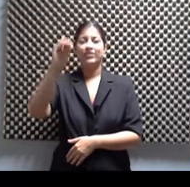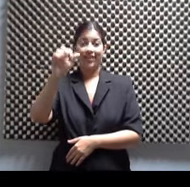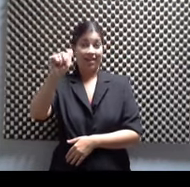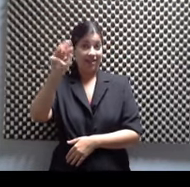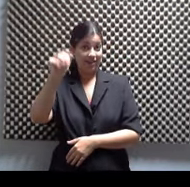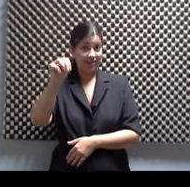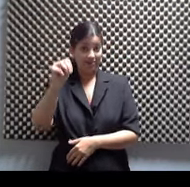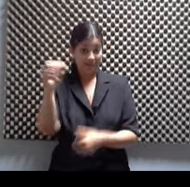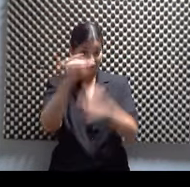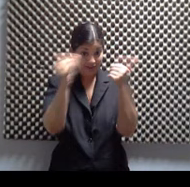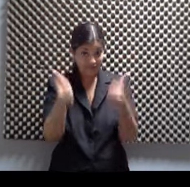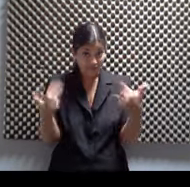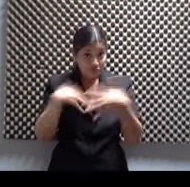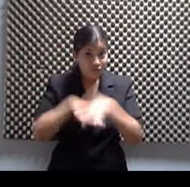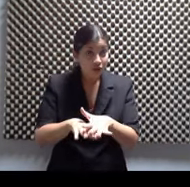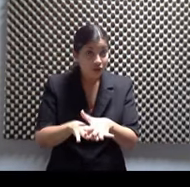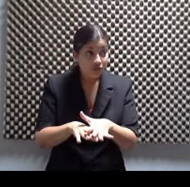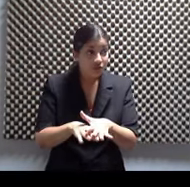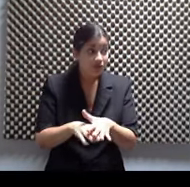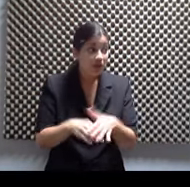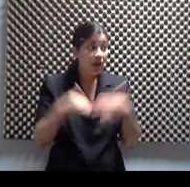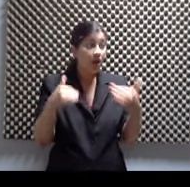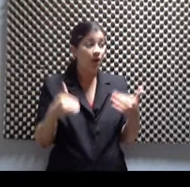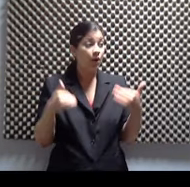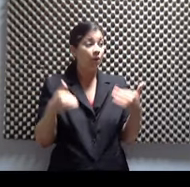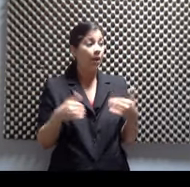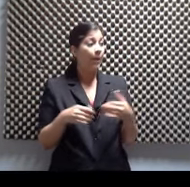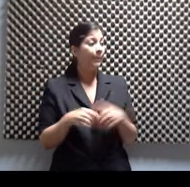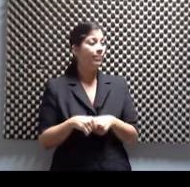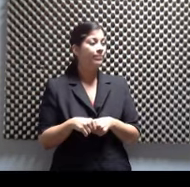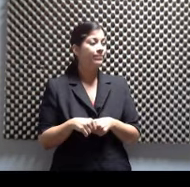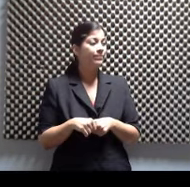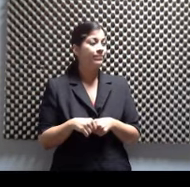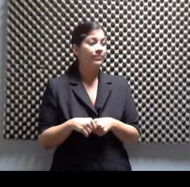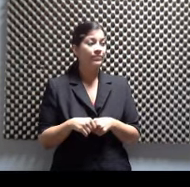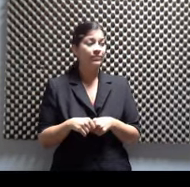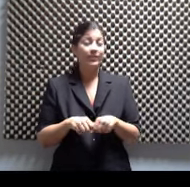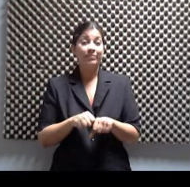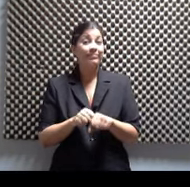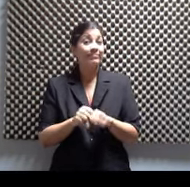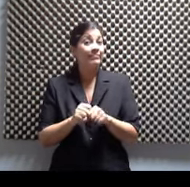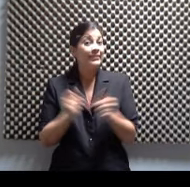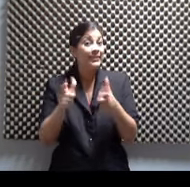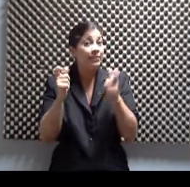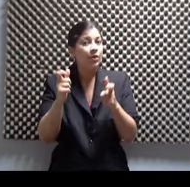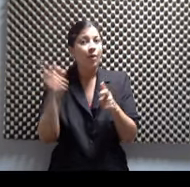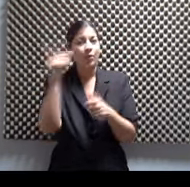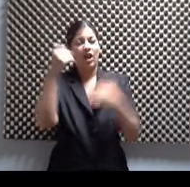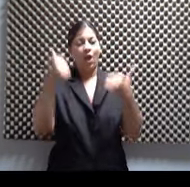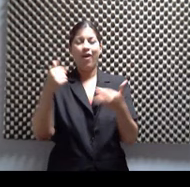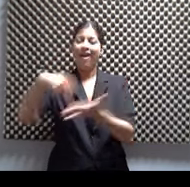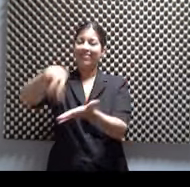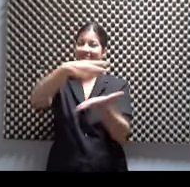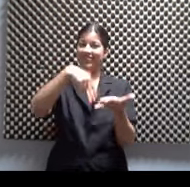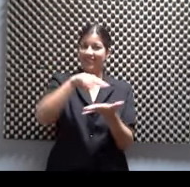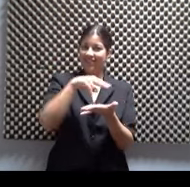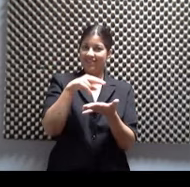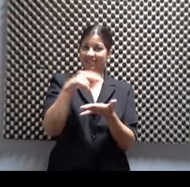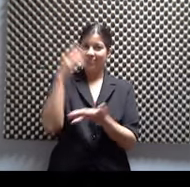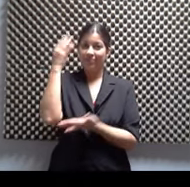nosotros, mira, que nos vamos. compartir con ustedes. Nosotros nos vamos corriendo porque ahora vamos a bailar. Ah, ¿sí? Sí, sí, sí. Pero vamos a New Territory.